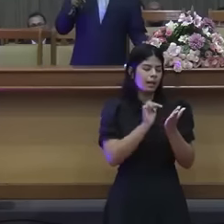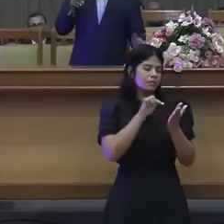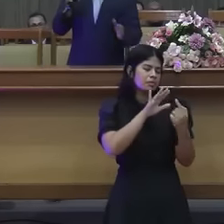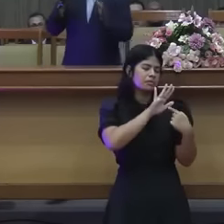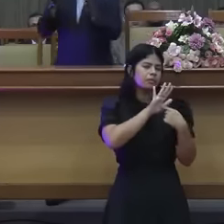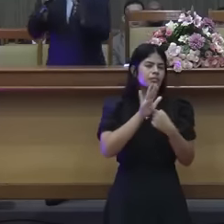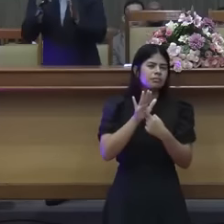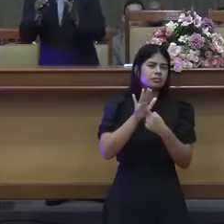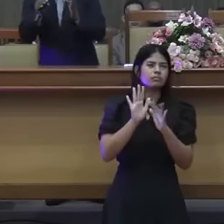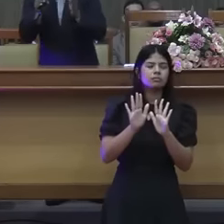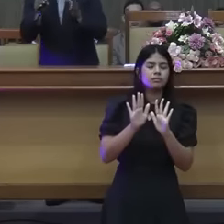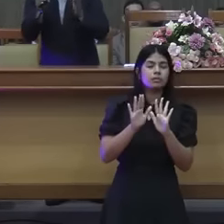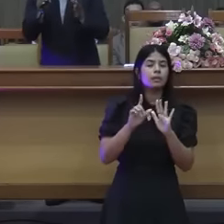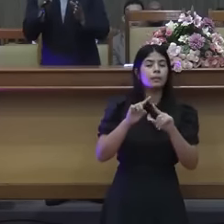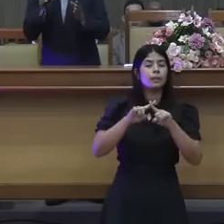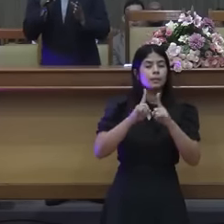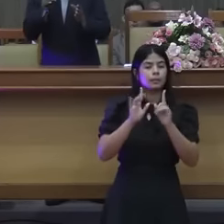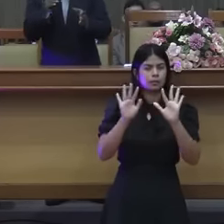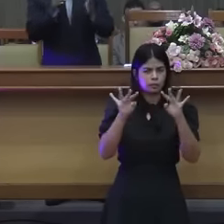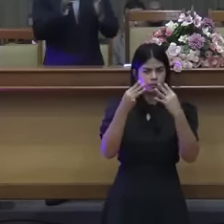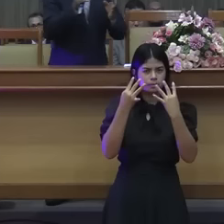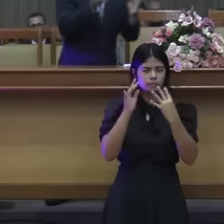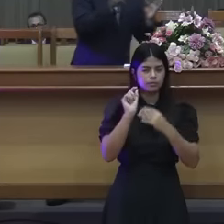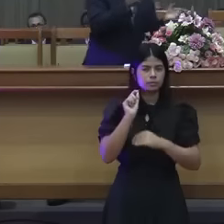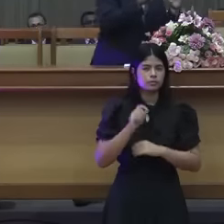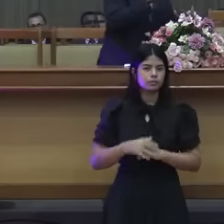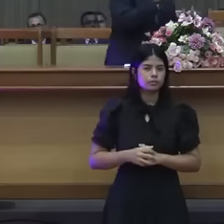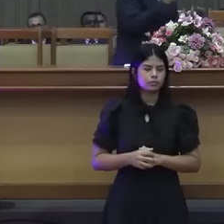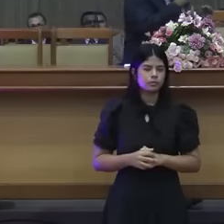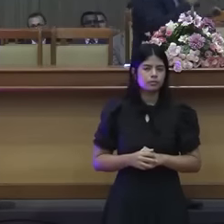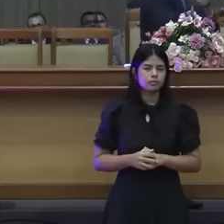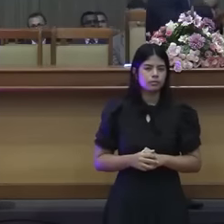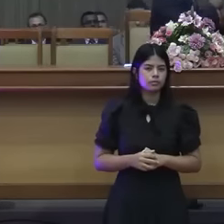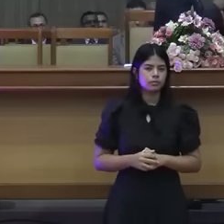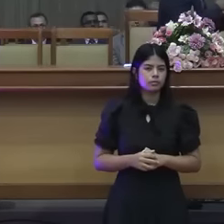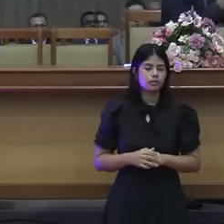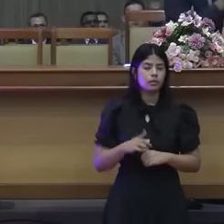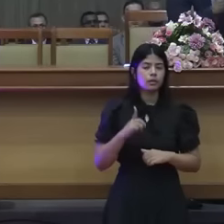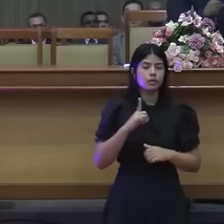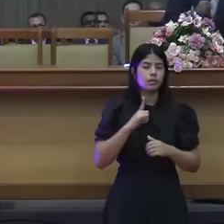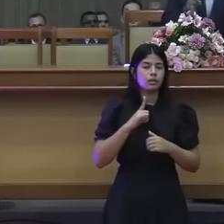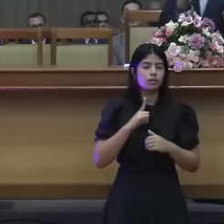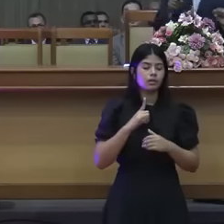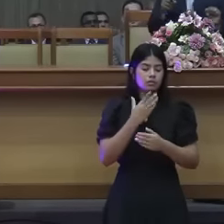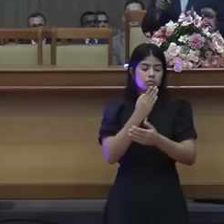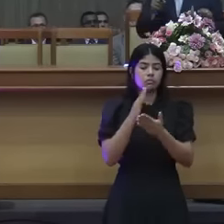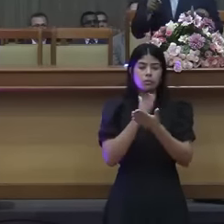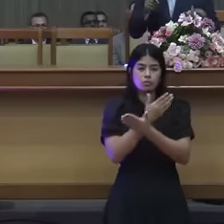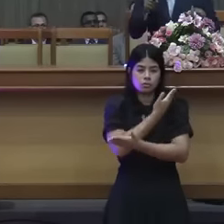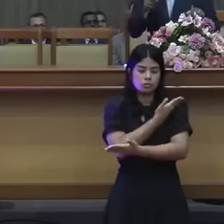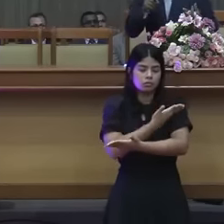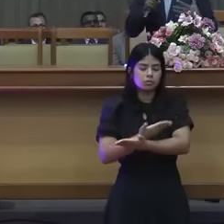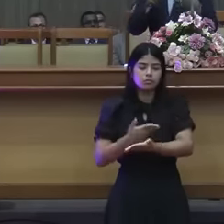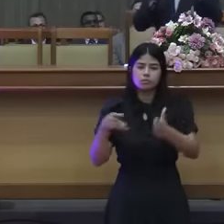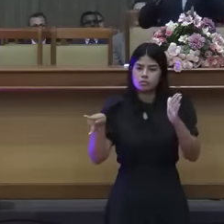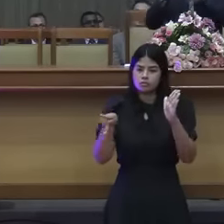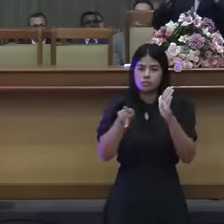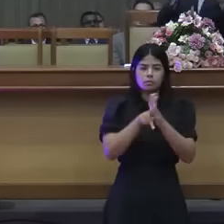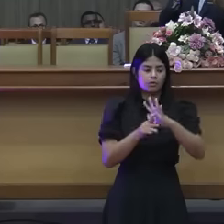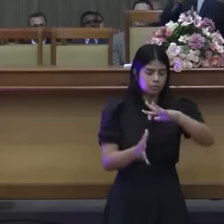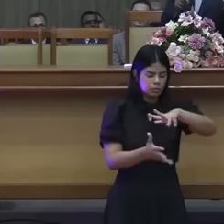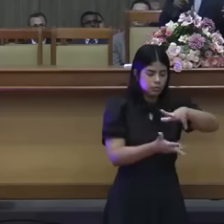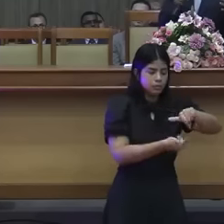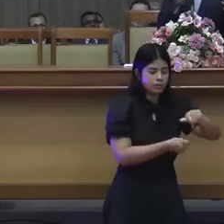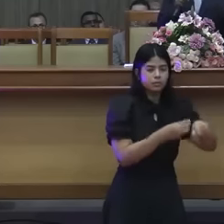coloco. Tem coisas, ouçam bem, que são tradições mundanas que elas são pecado e que eu não